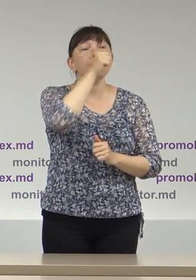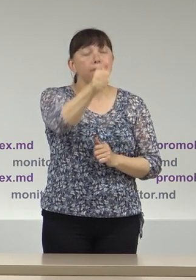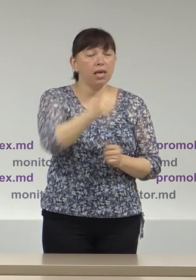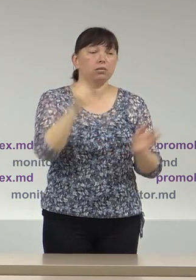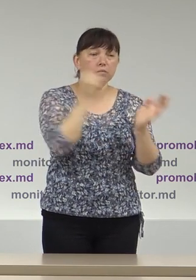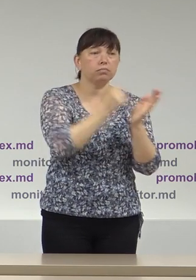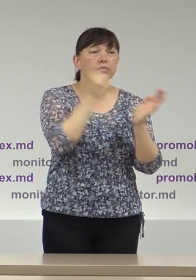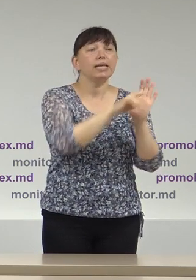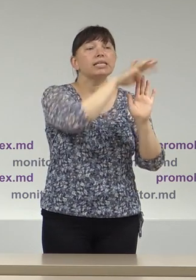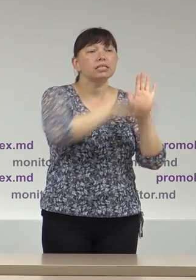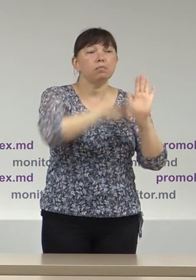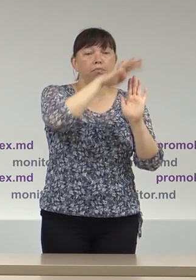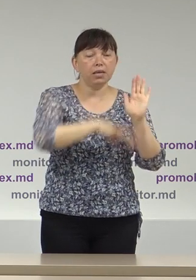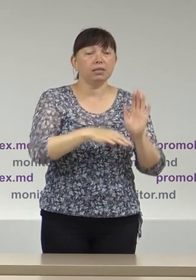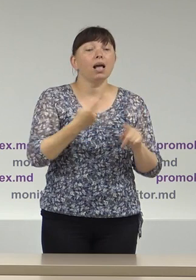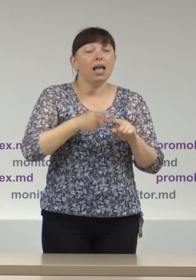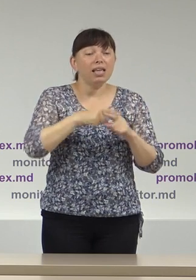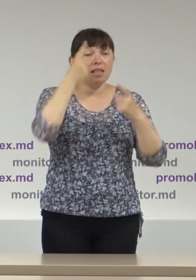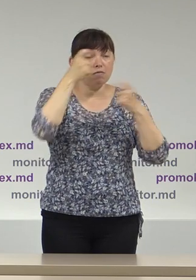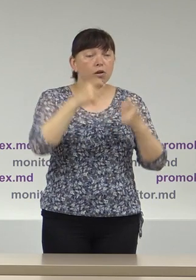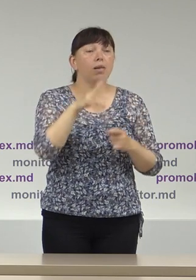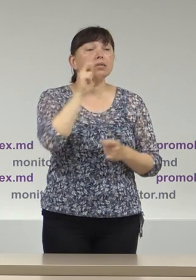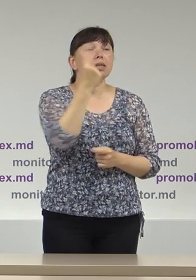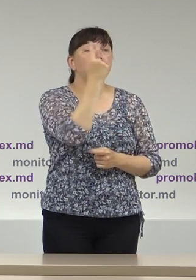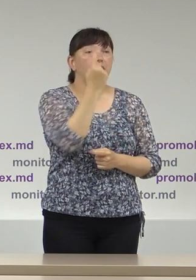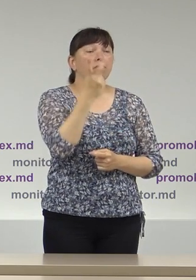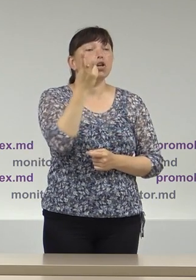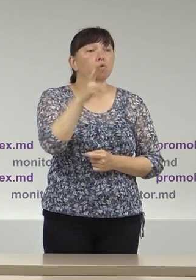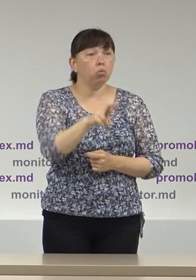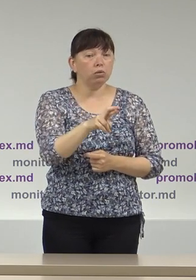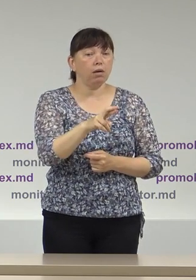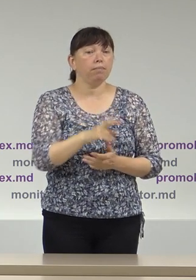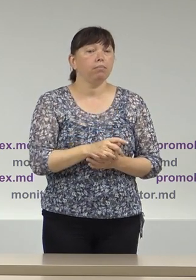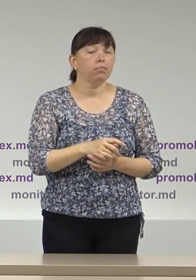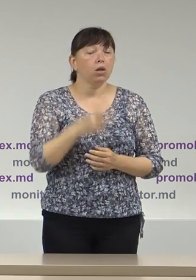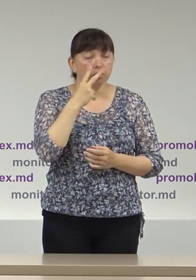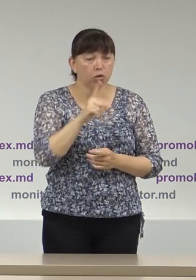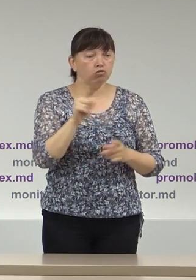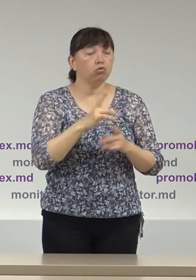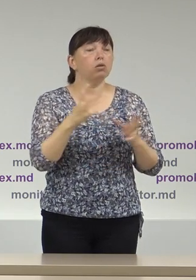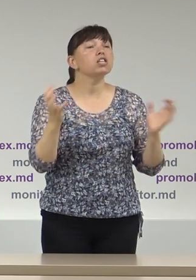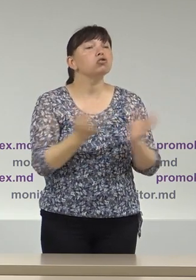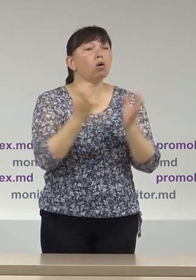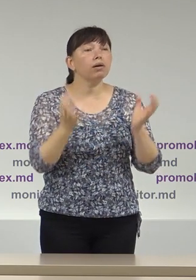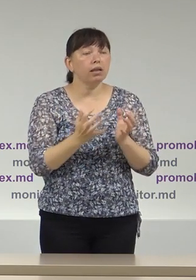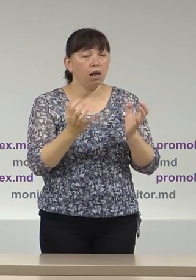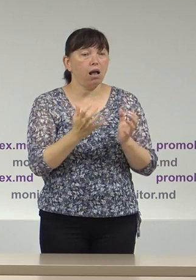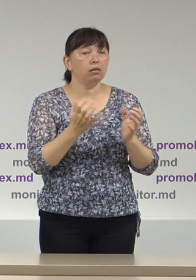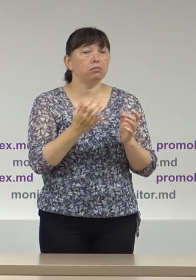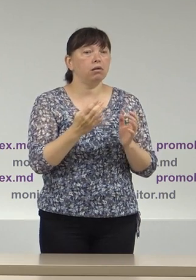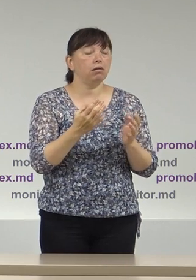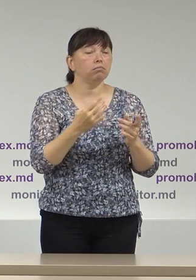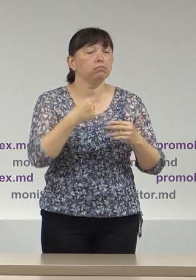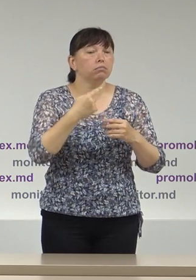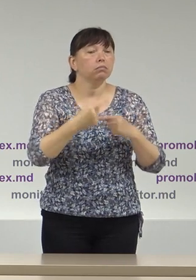Stat al alegătorilor. În bază informației prezentată la 1 iunie deducem plăstrarea tendinței semnalate de promolex și